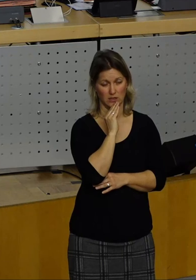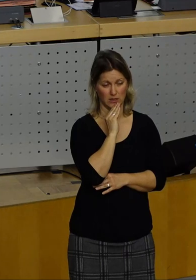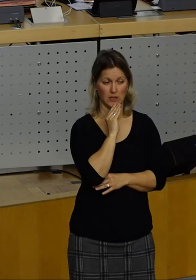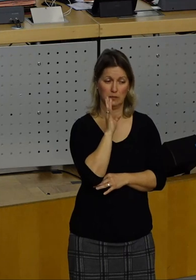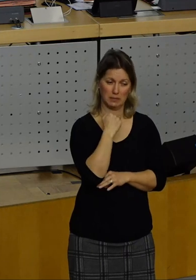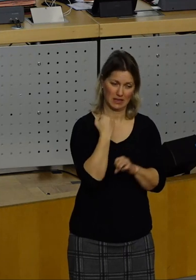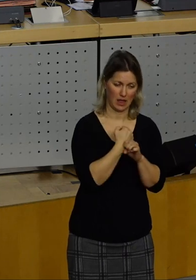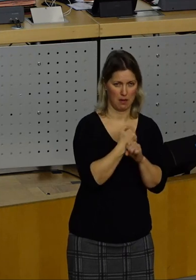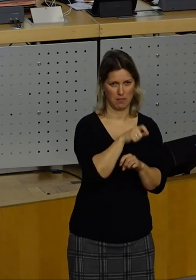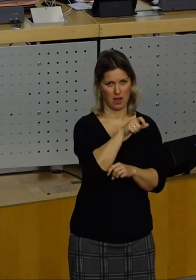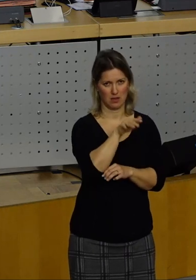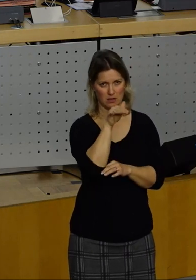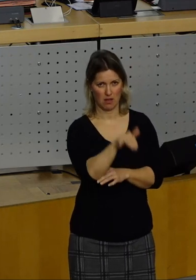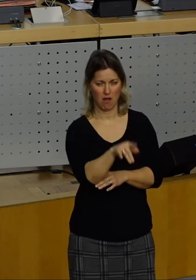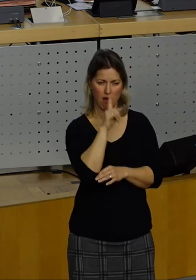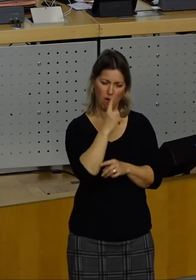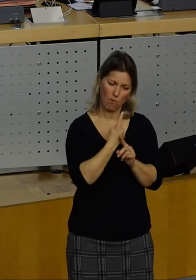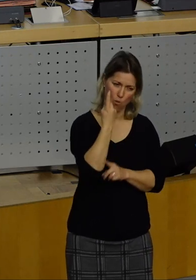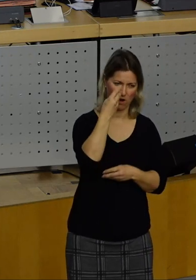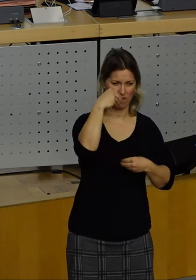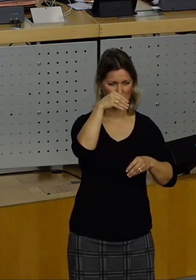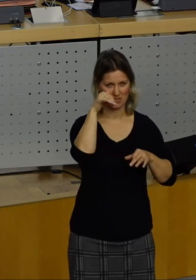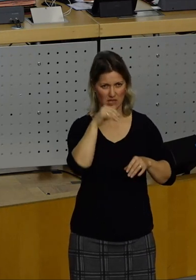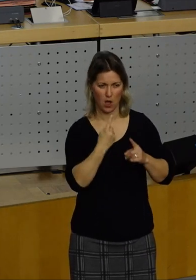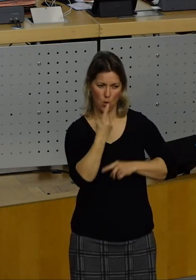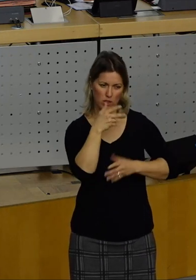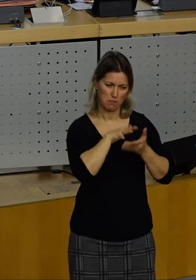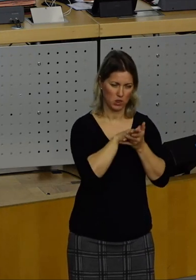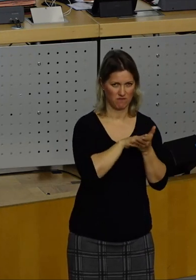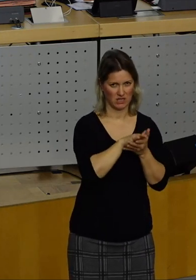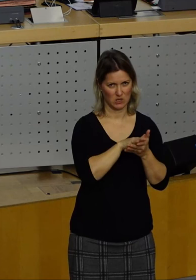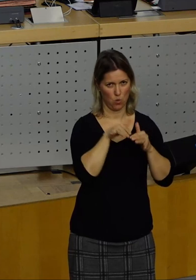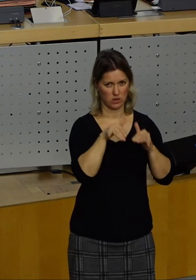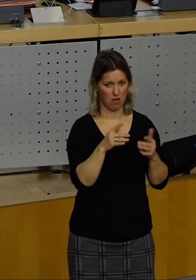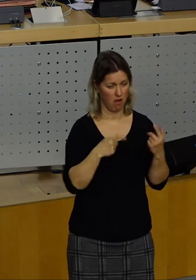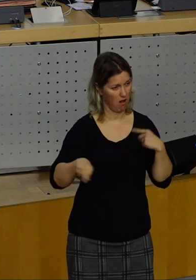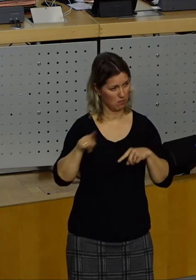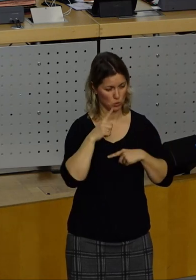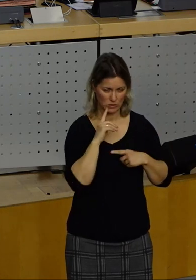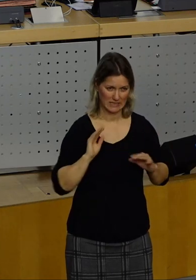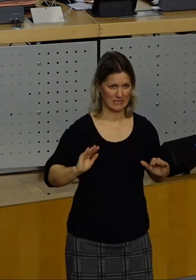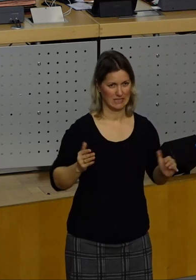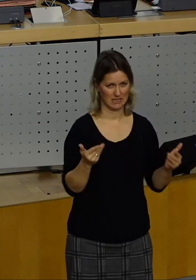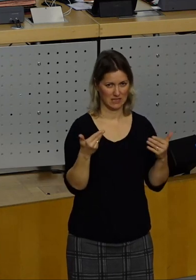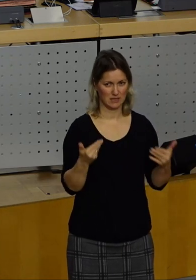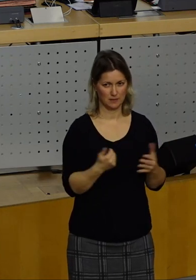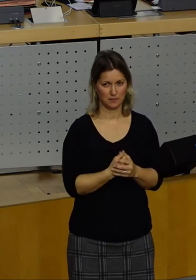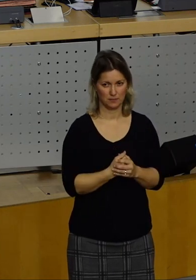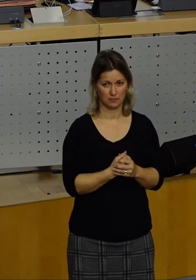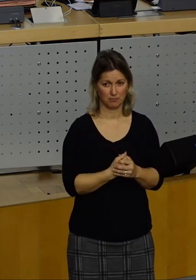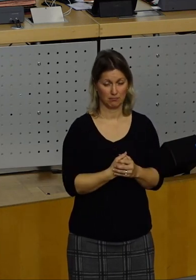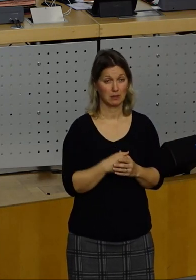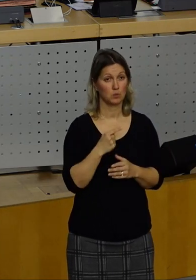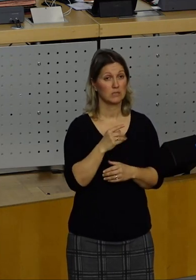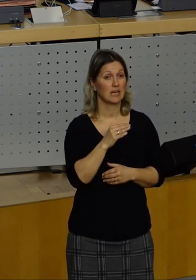und motivierte Mitarbeiterinnen und Mitarbeiter in der Stadtverwaltung haben. Ich nenne wirklich all die Punkte